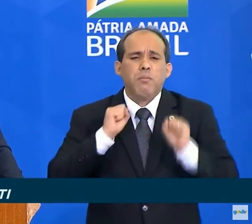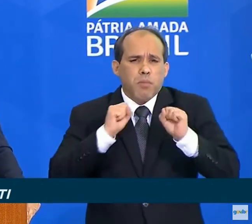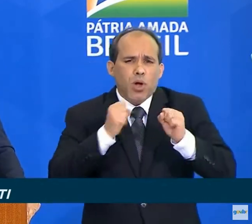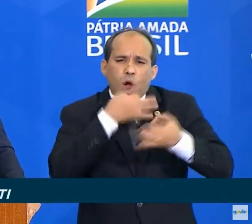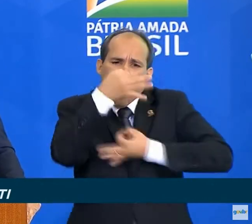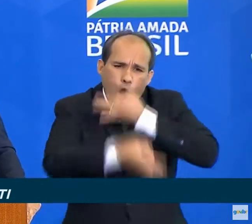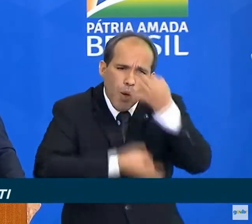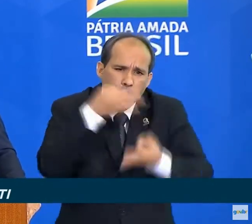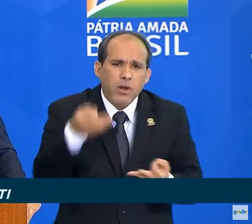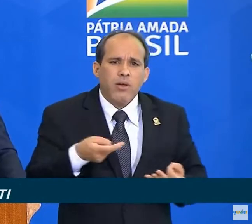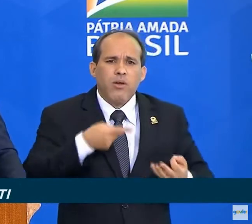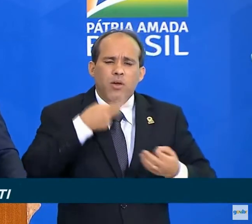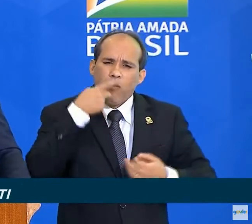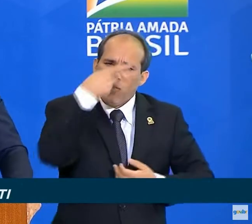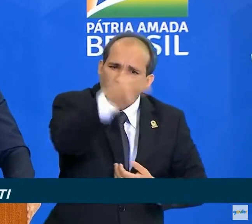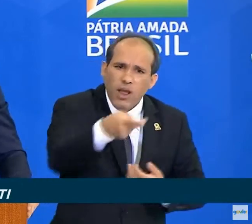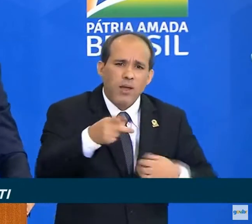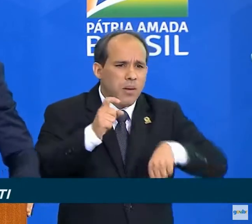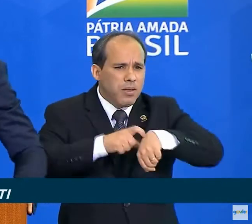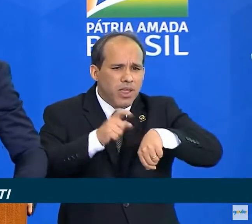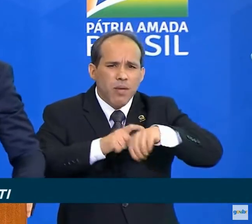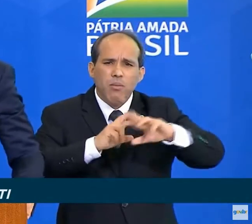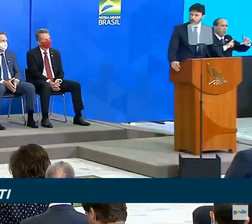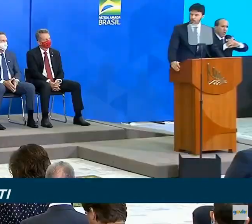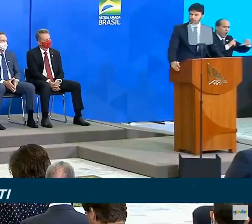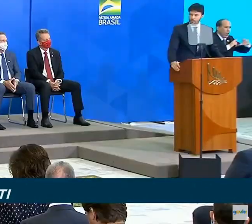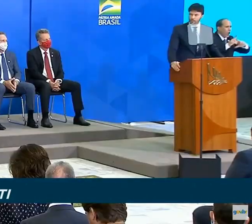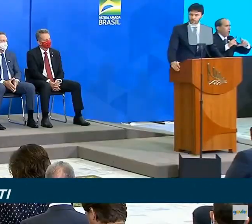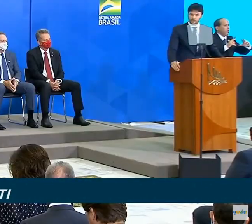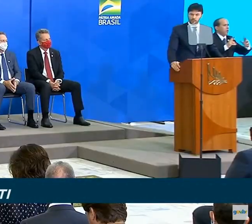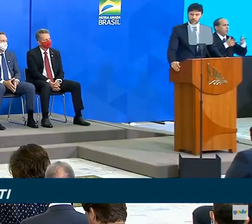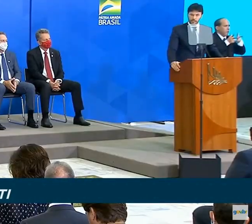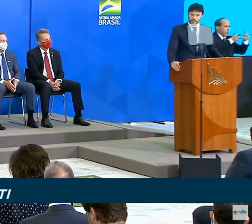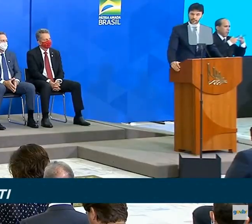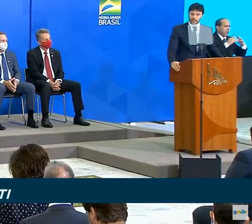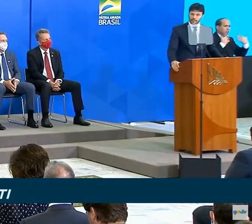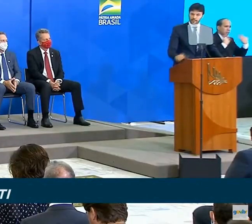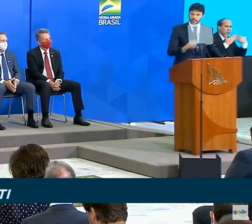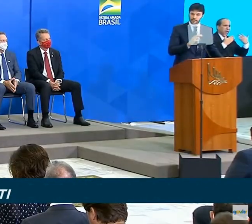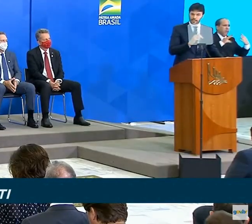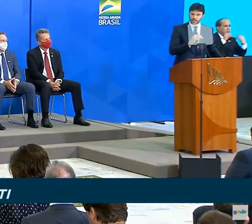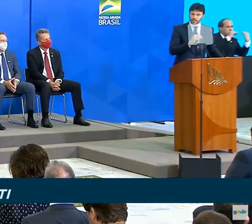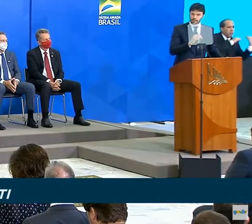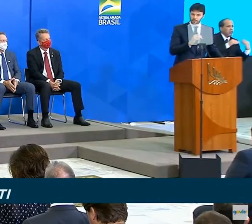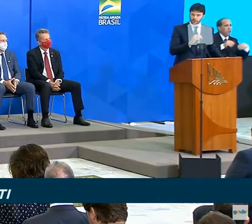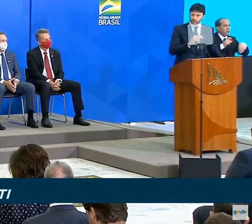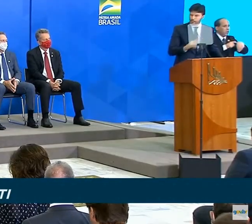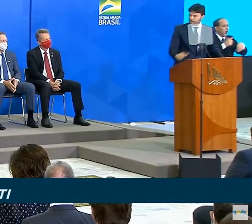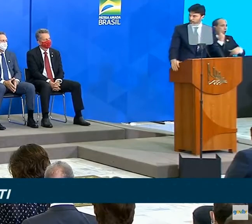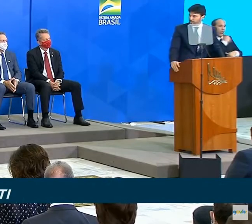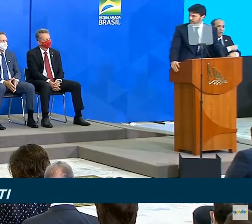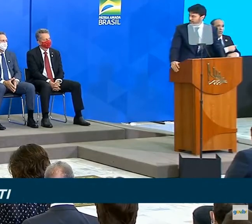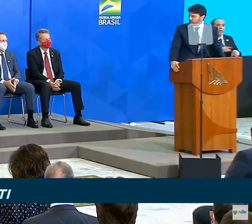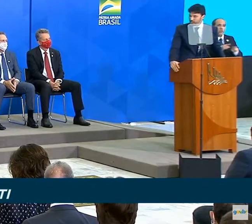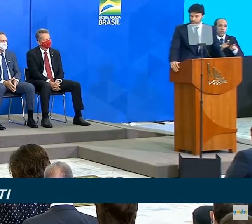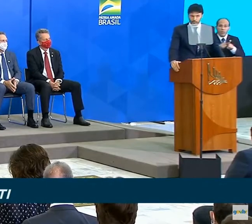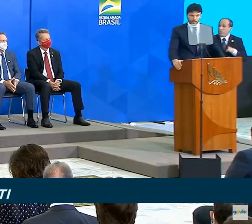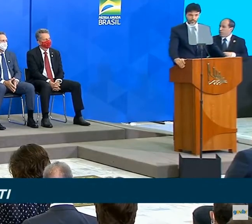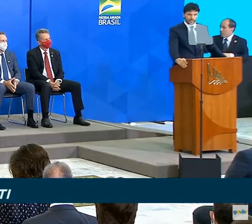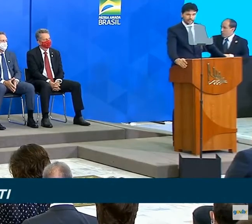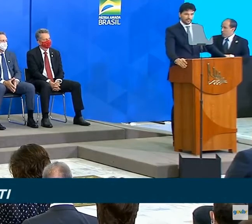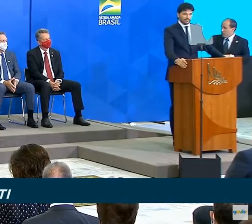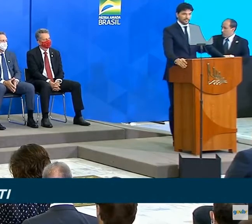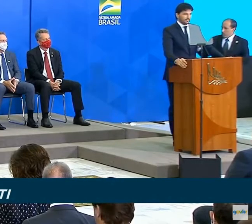falam ao mesmo tempo e são ouvidos, pasmem, até mesmo pelo presidente da